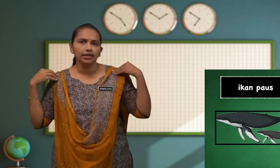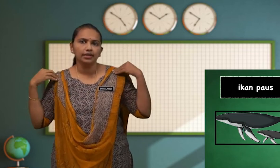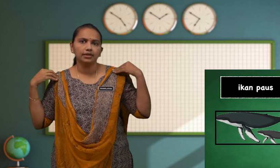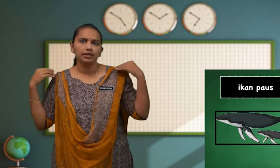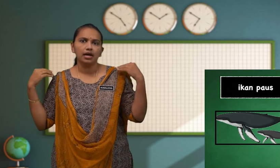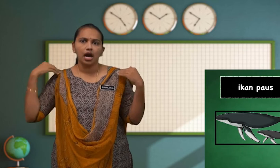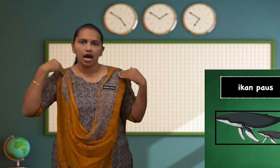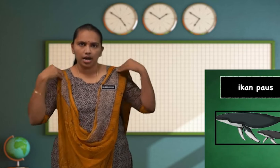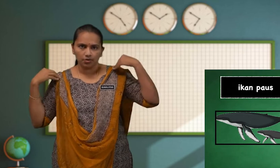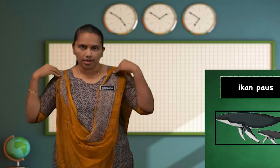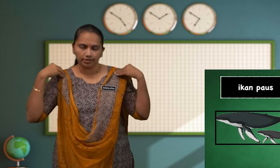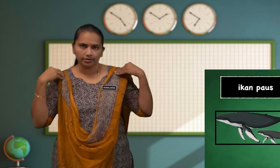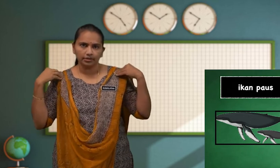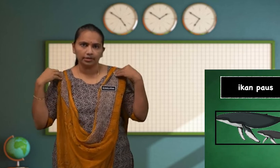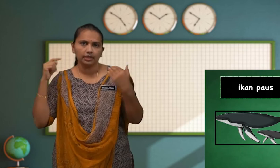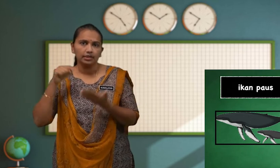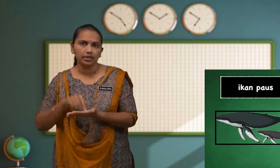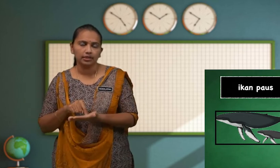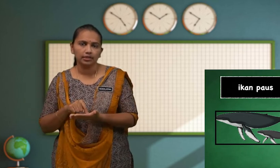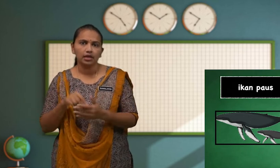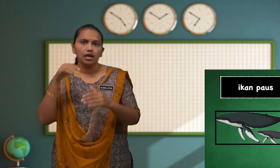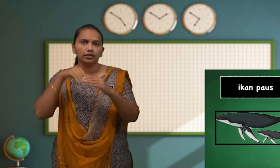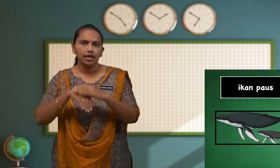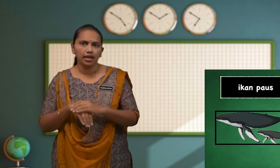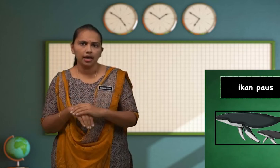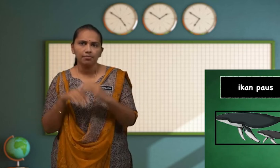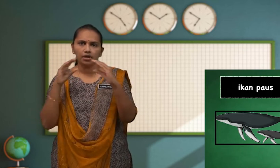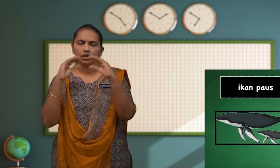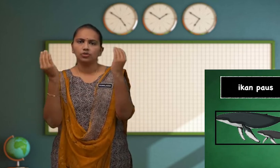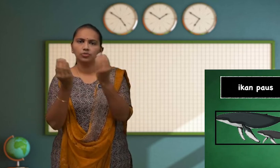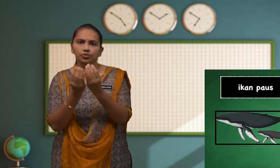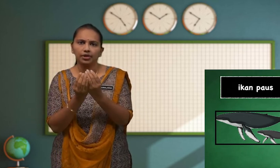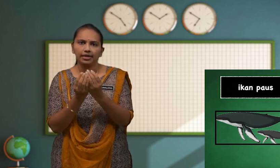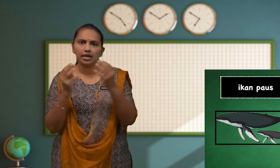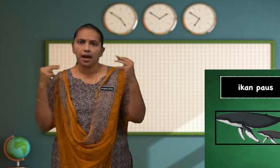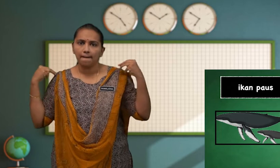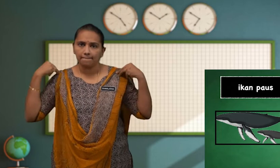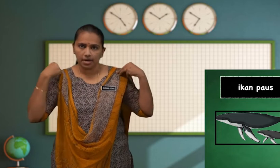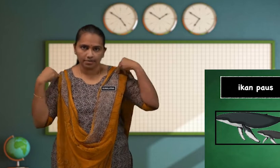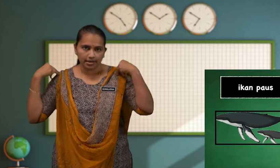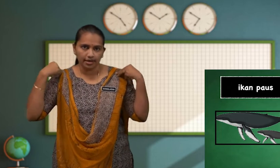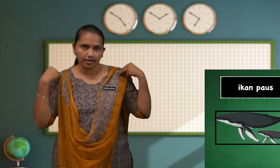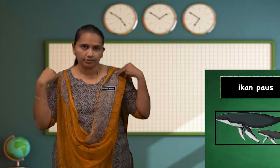Haiwan Ini Dalam Kumpulan Mamalia